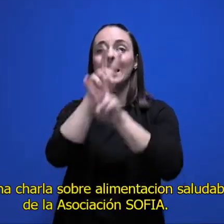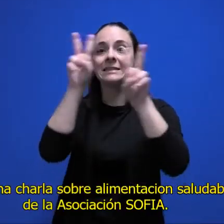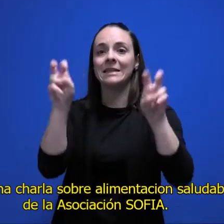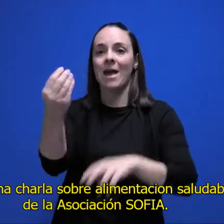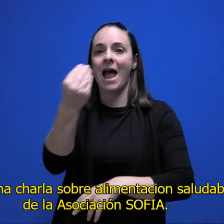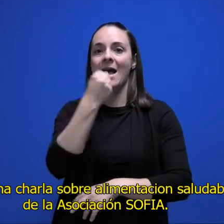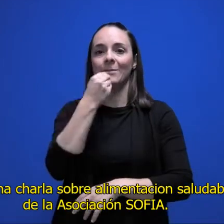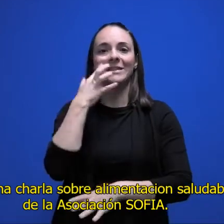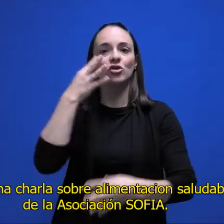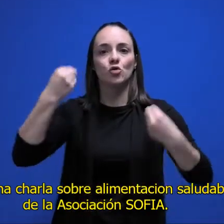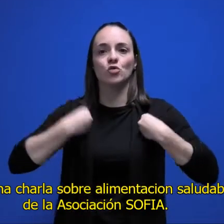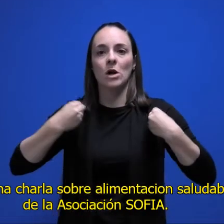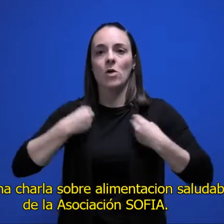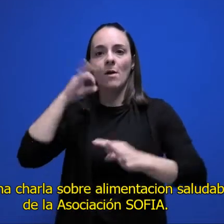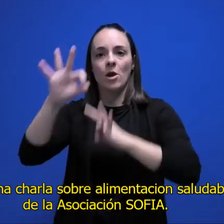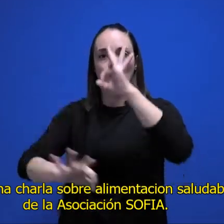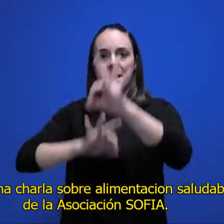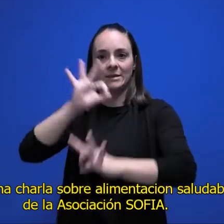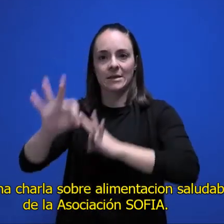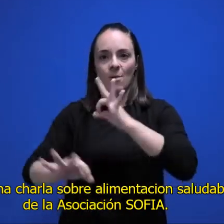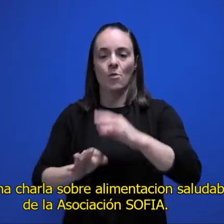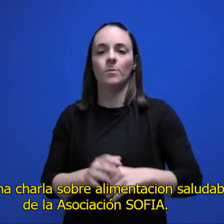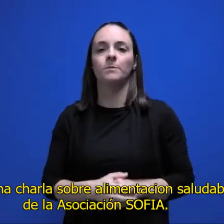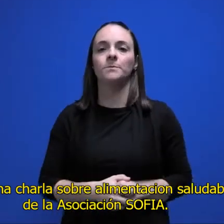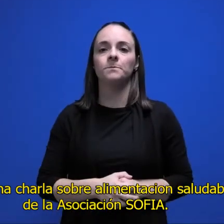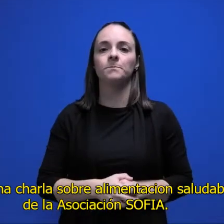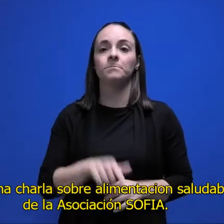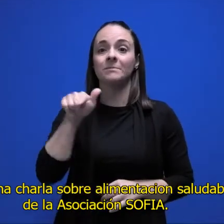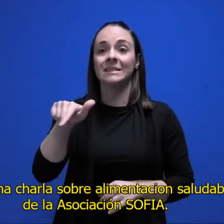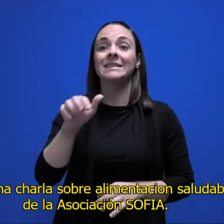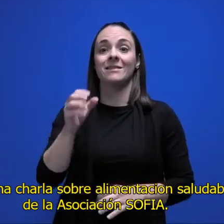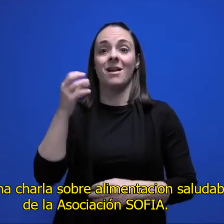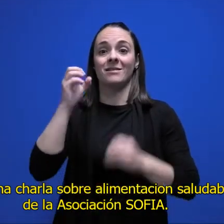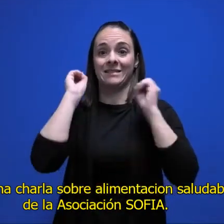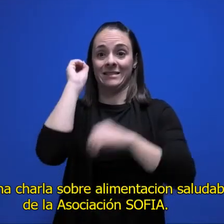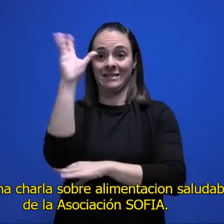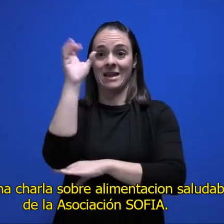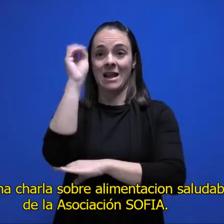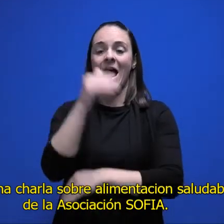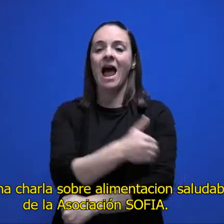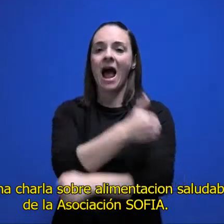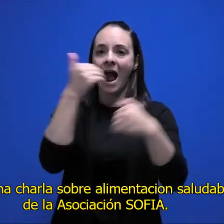organizamos una charla sobre alimentación saludable a cargo de la Asociación Sofía.